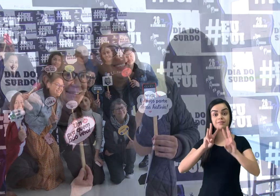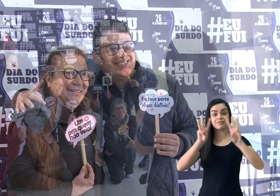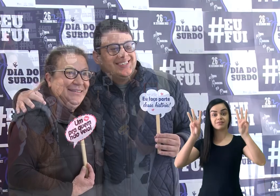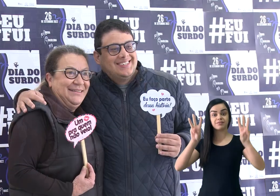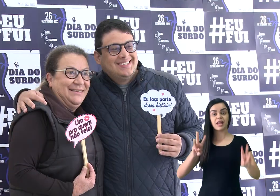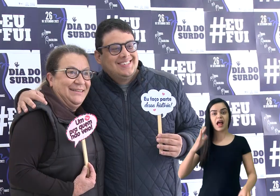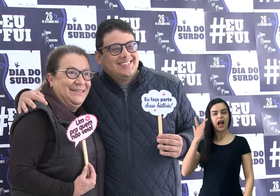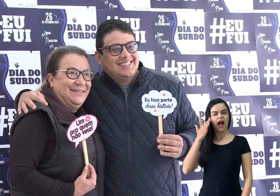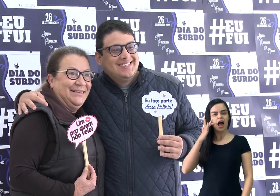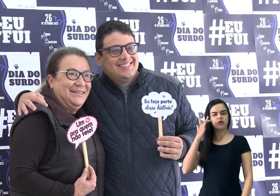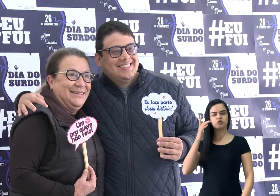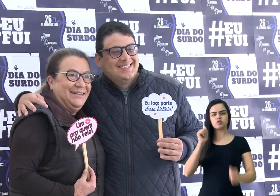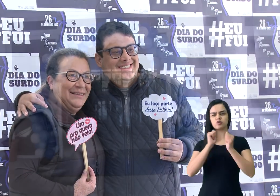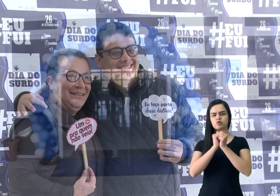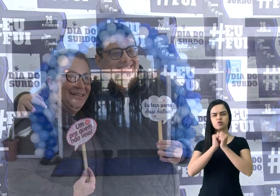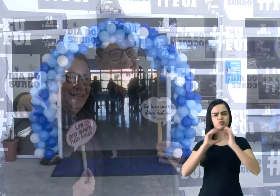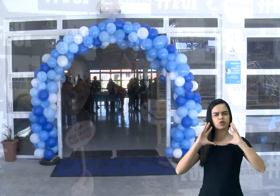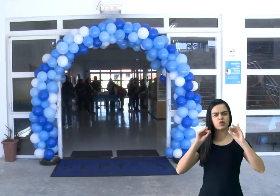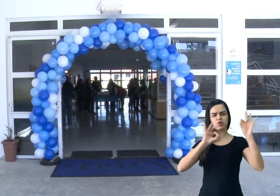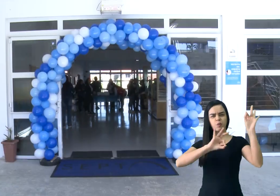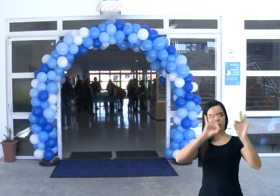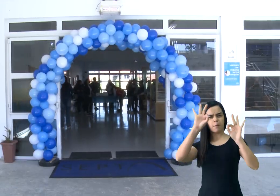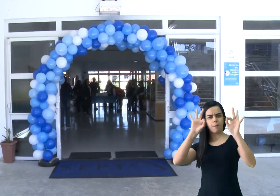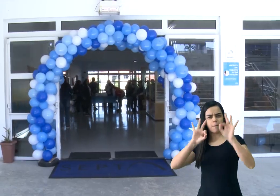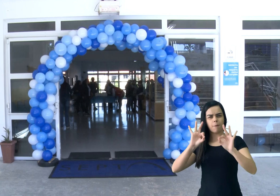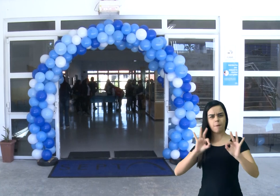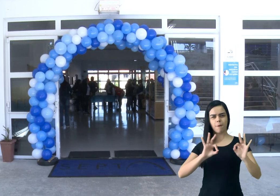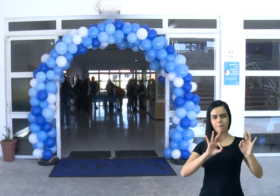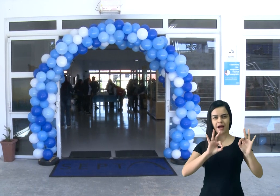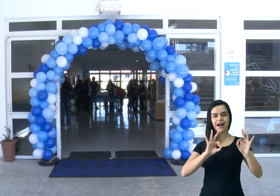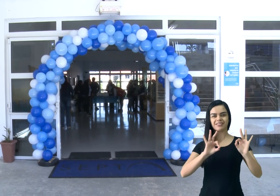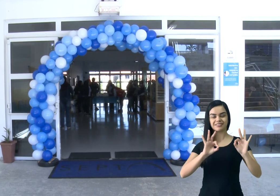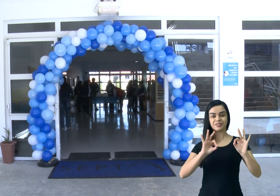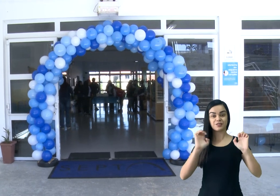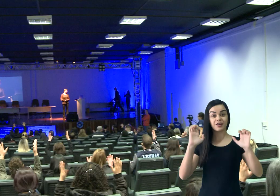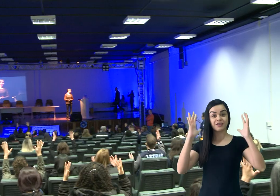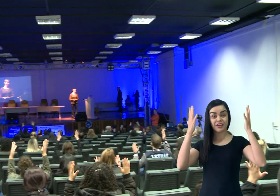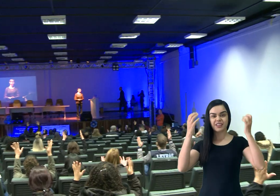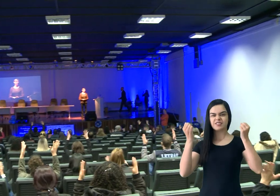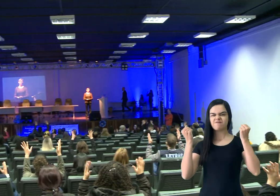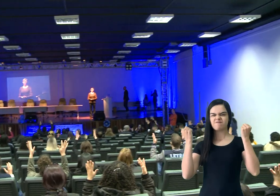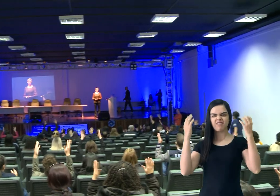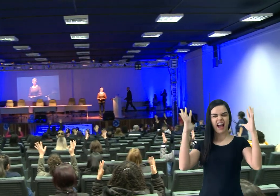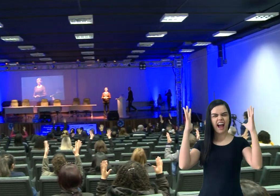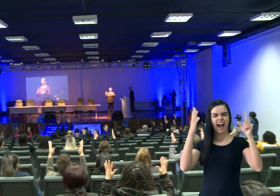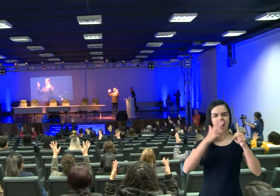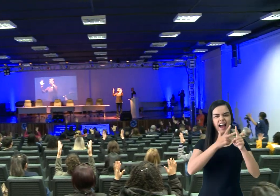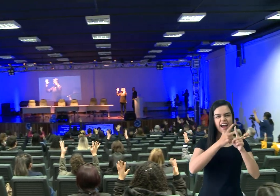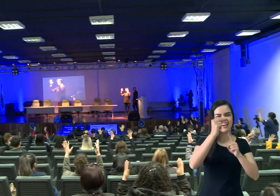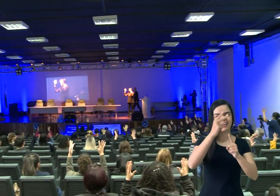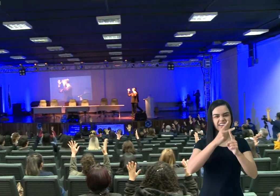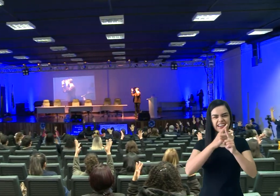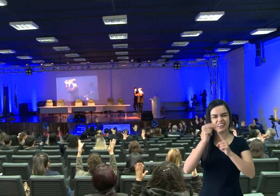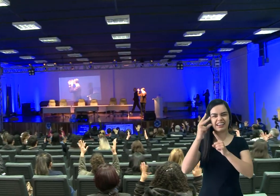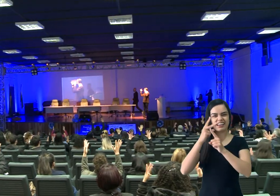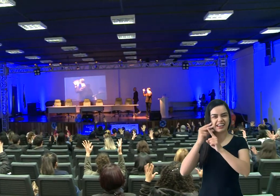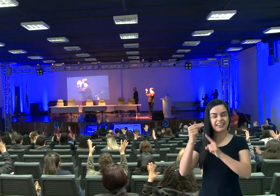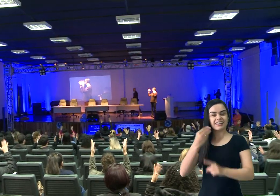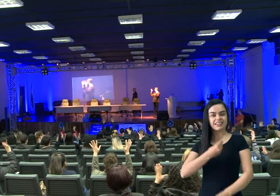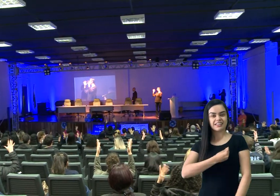enquanto o azul fazia questão de acompanhar todos os passos do evento, comemorar as conquistas nas várias dimensões da